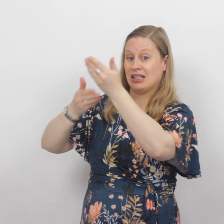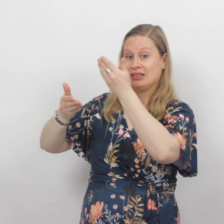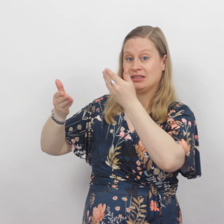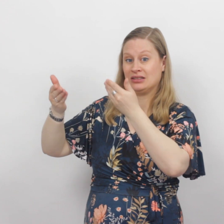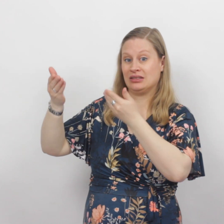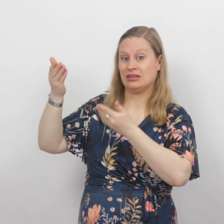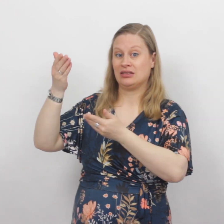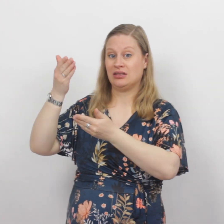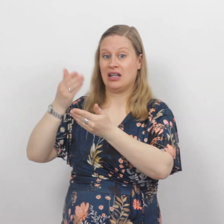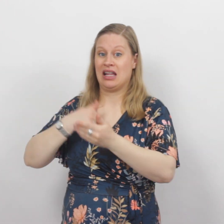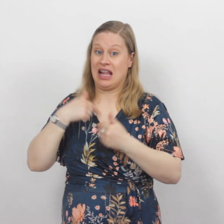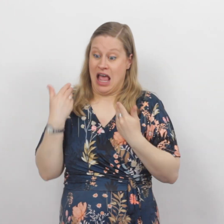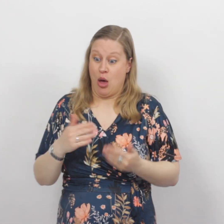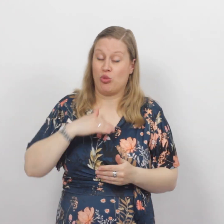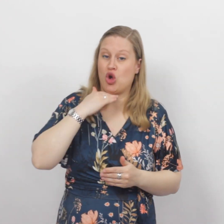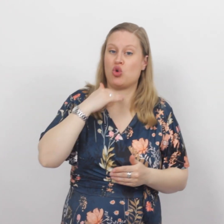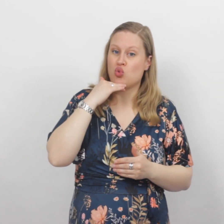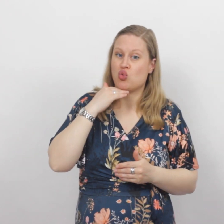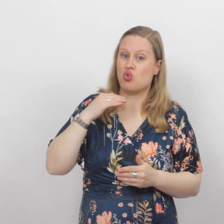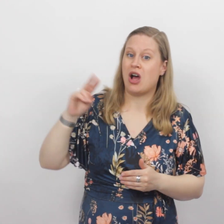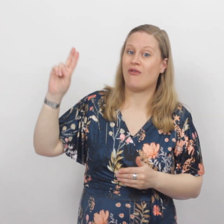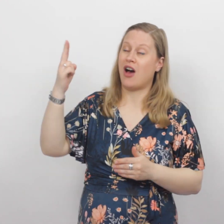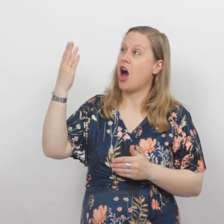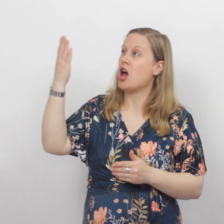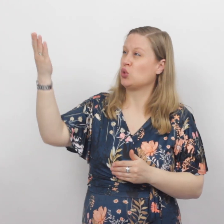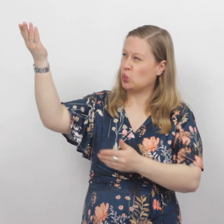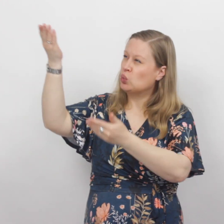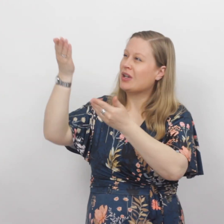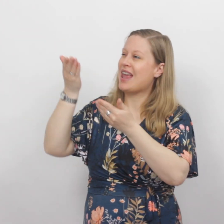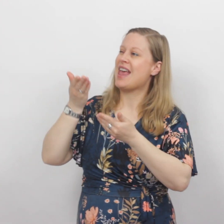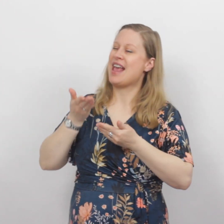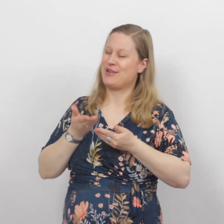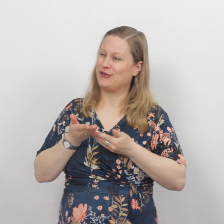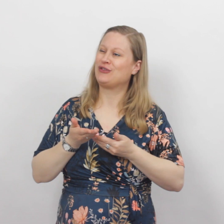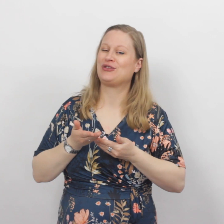Ik heb genoeg aan wat u geeft